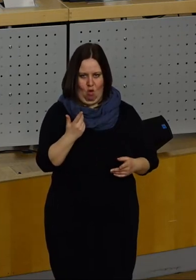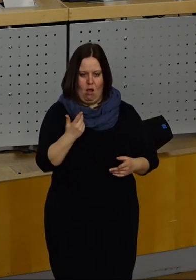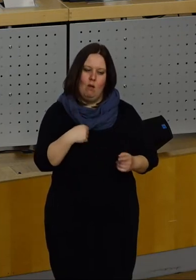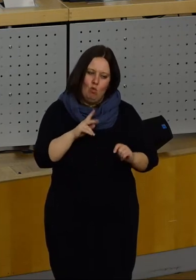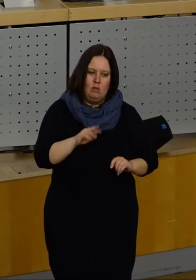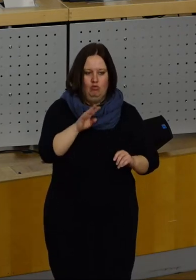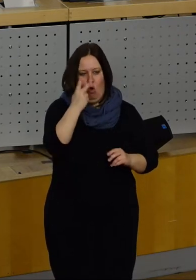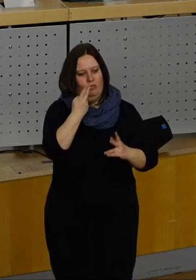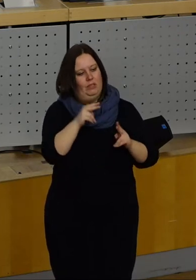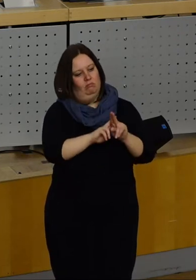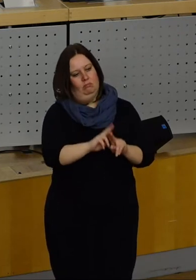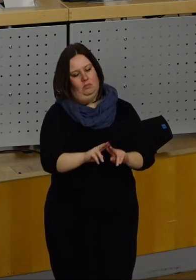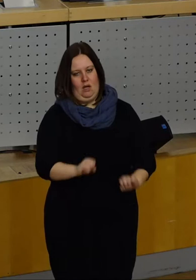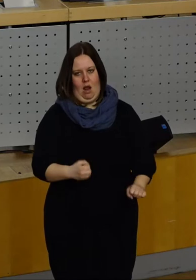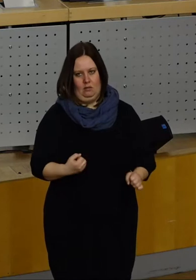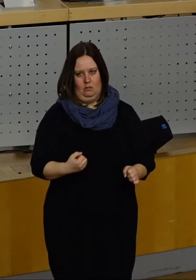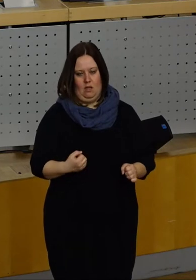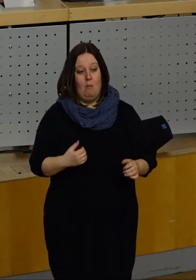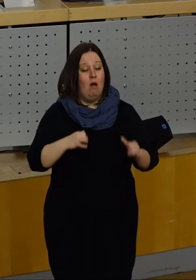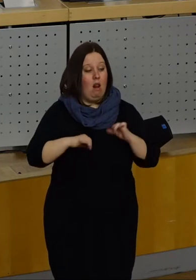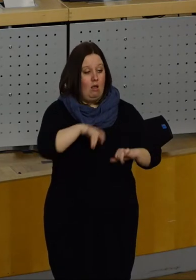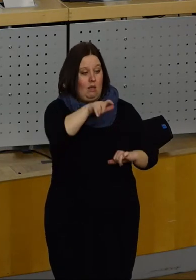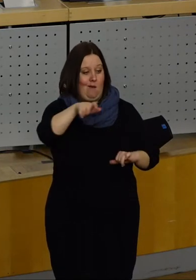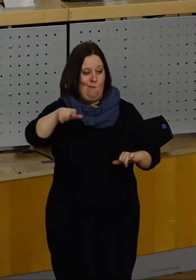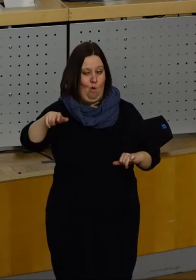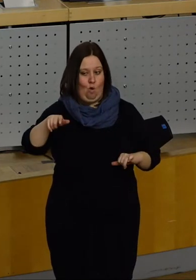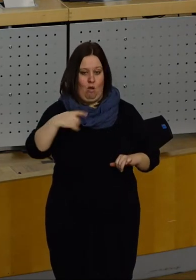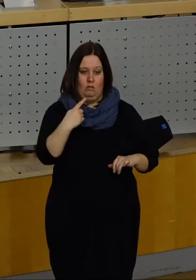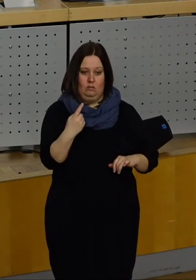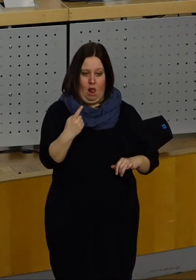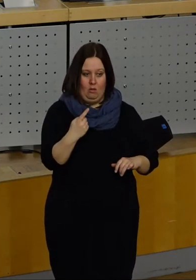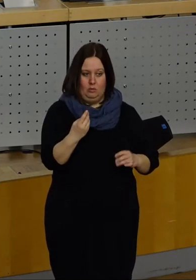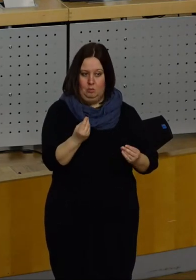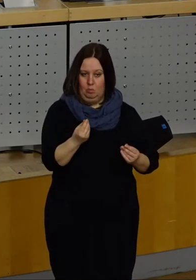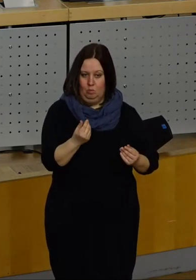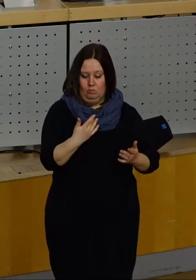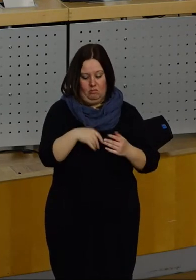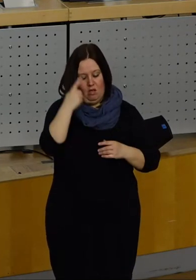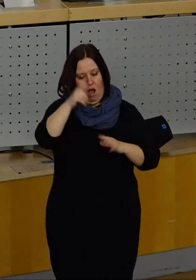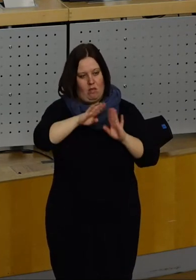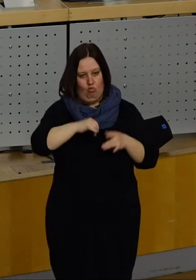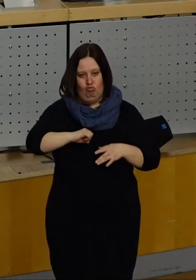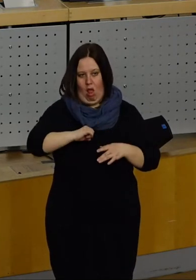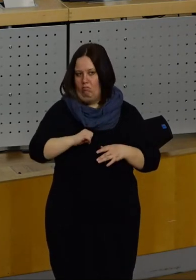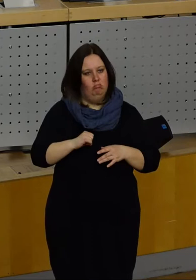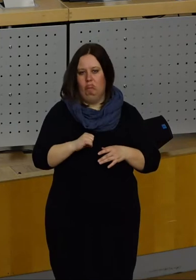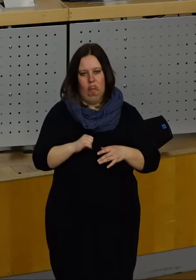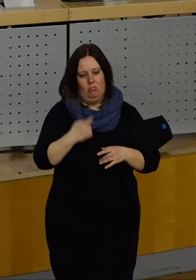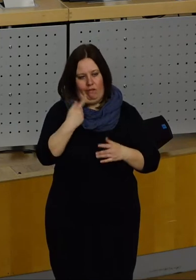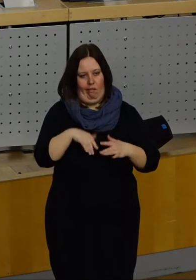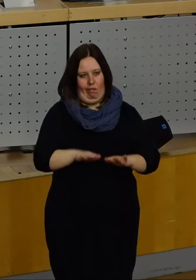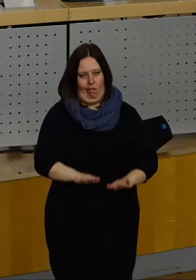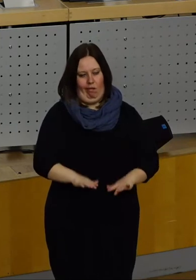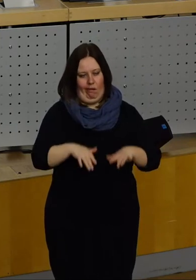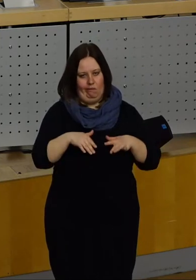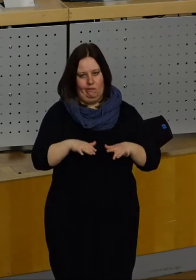Rechnung zu tragen. Leider haben aber viele Bürgerinnen und Bürger dieser Stadt nicht den Eindruck, dass es im Rathaus eben schnell vorangeht. Im